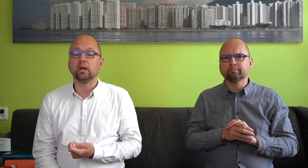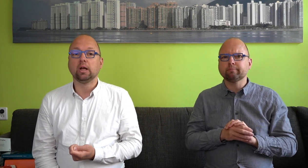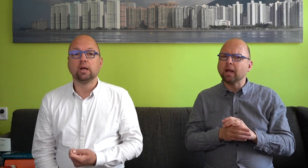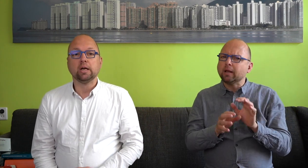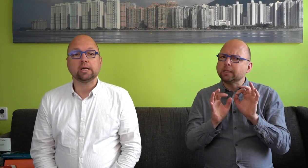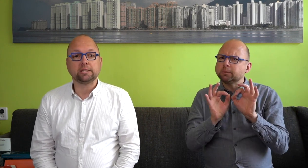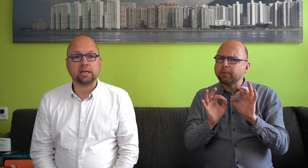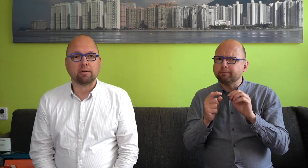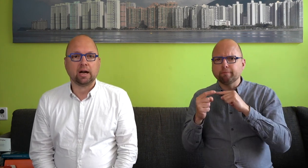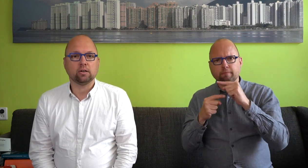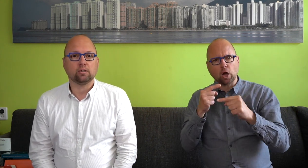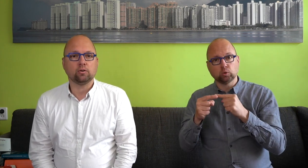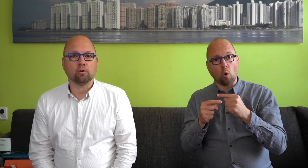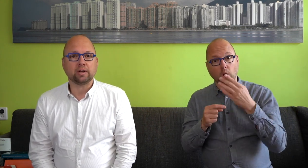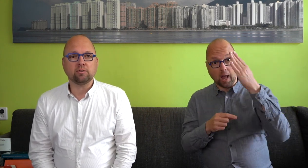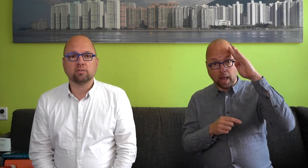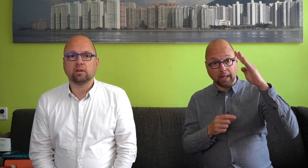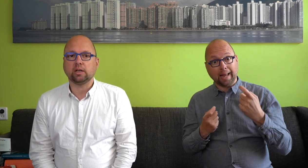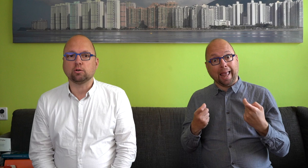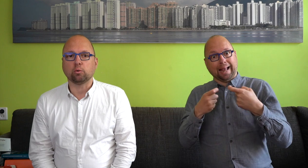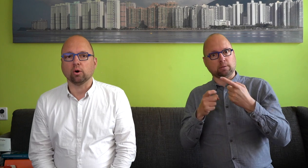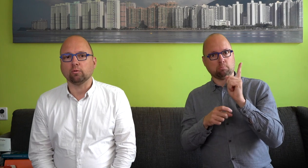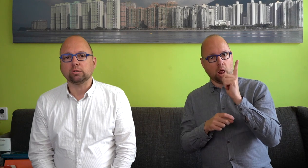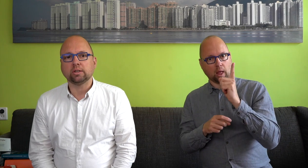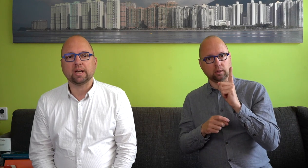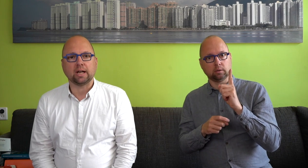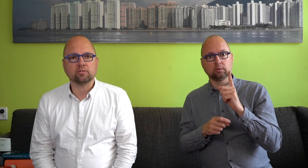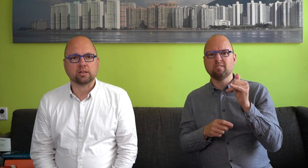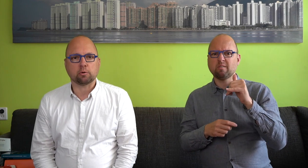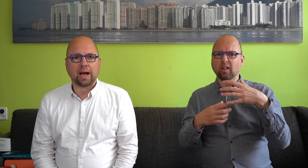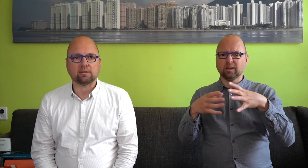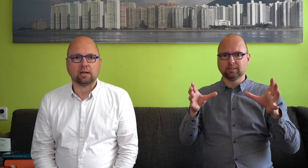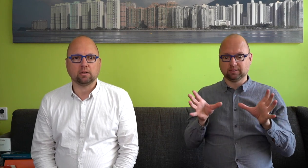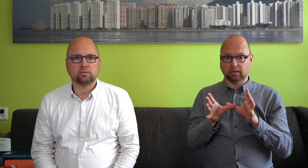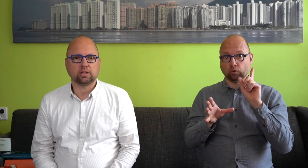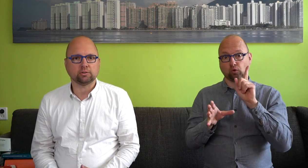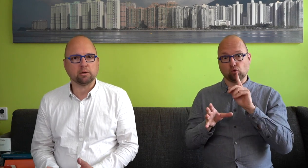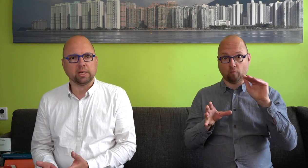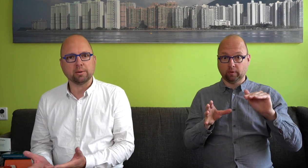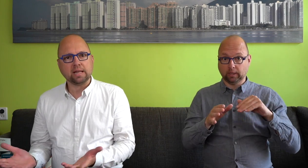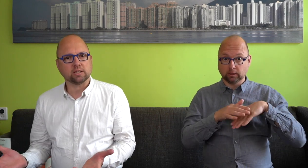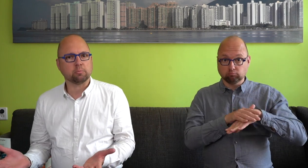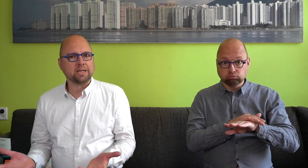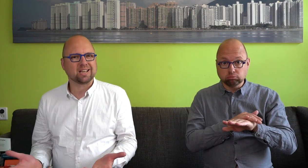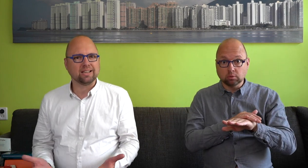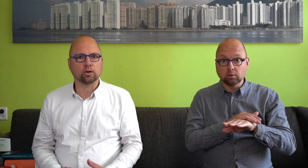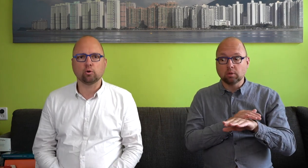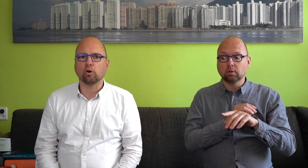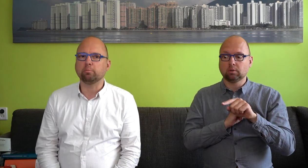gezinnen waar een doof kind in geboren wordt, geldt dat gebarentaal zelfs helemaal niet bekend is. De meeste kinderen groeien op